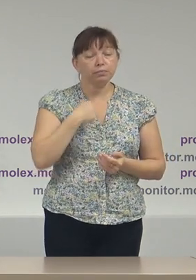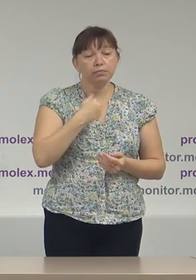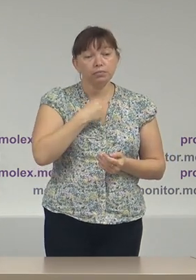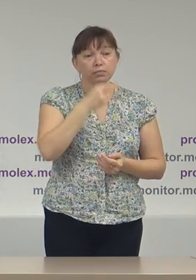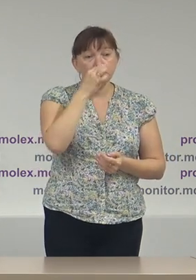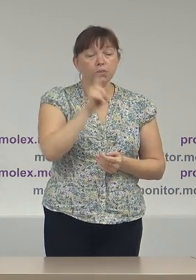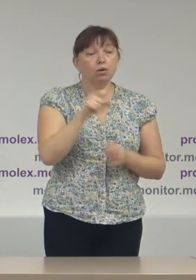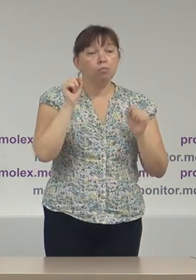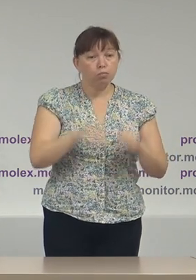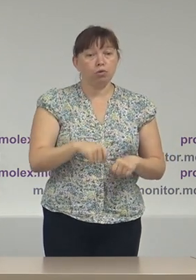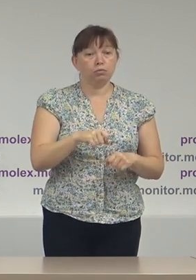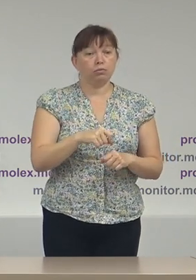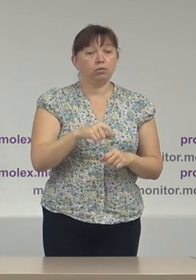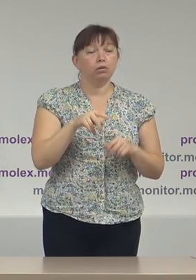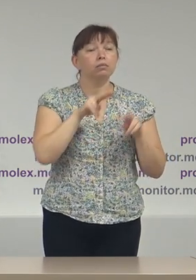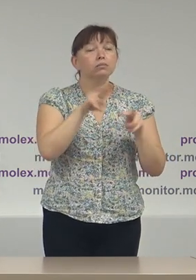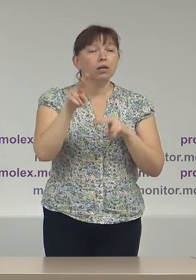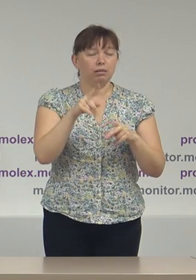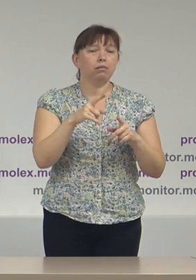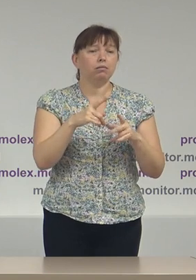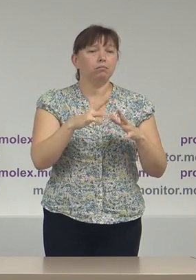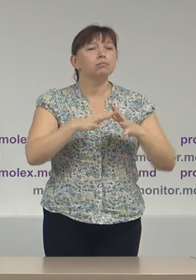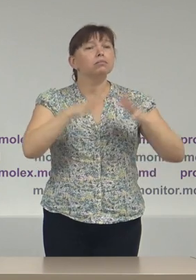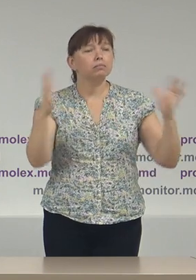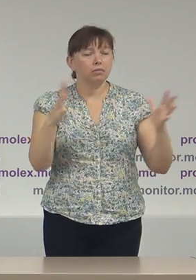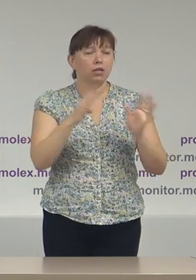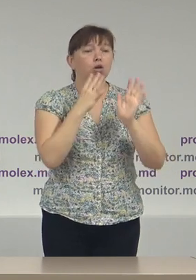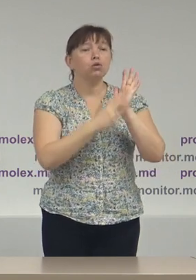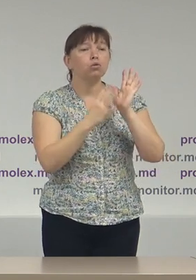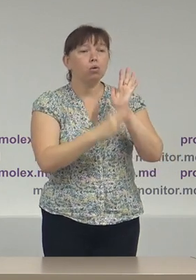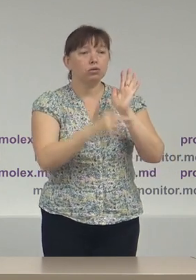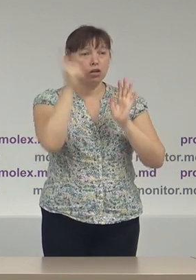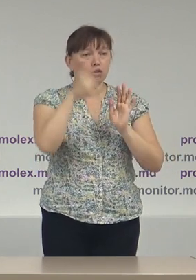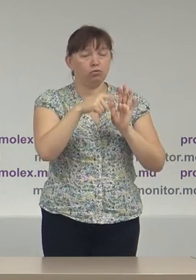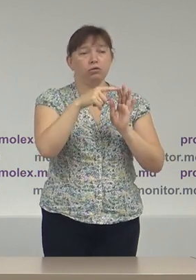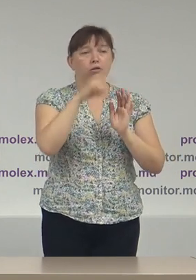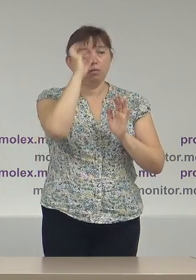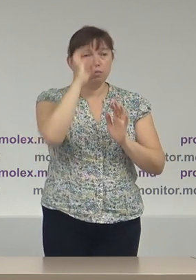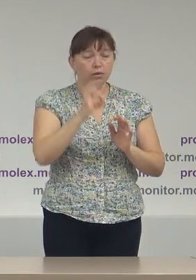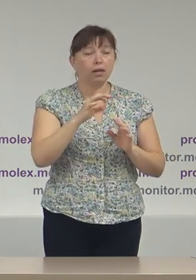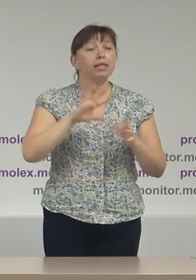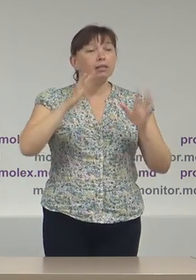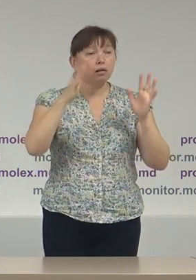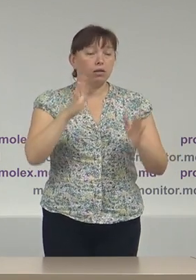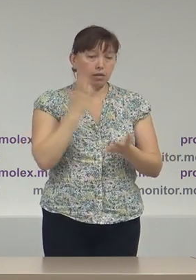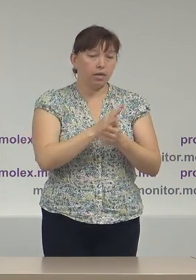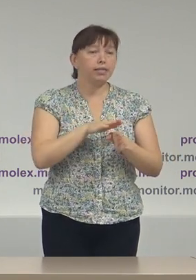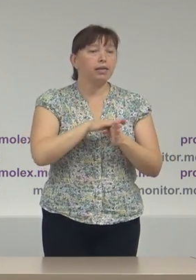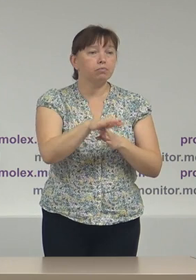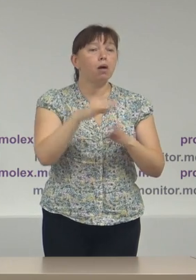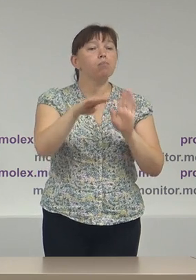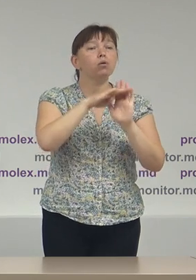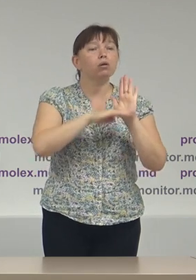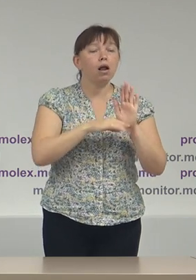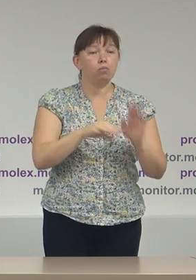că potrivit observatorilor, în linii mari, în 90% din cazuri, este respectat programul de